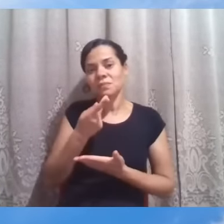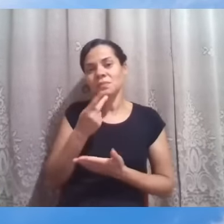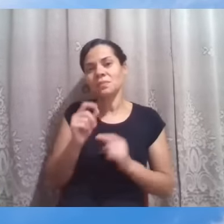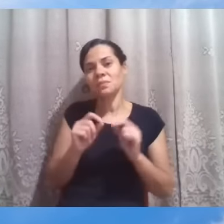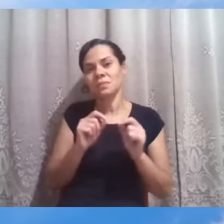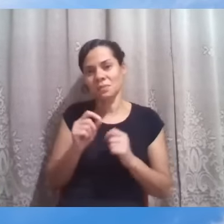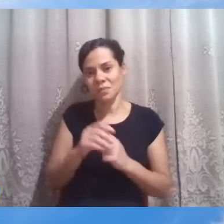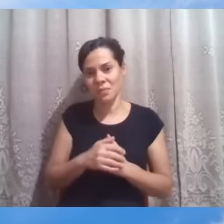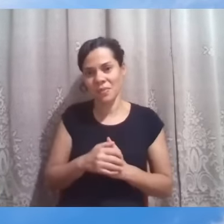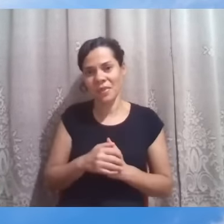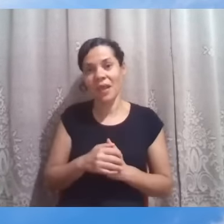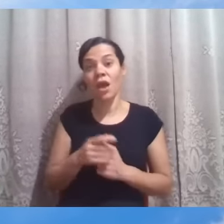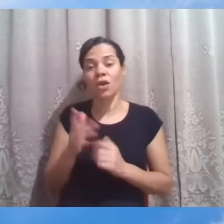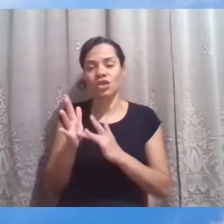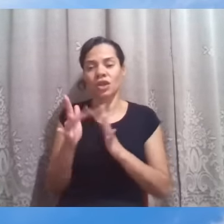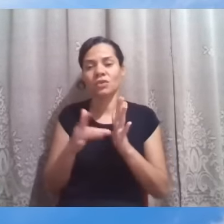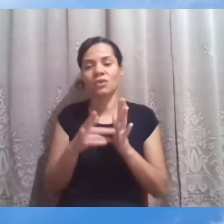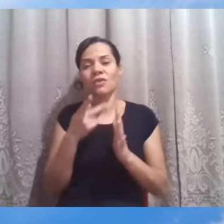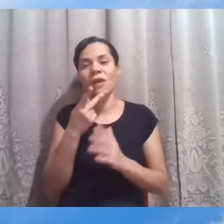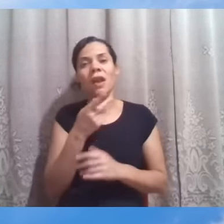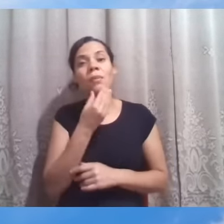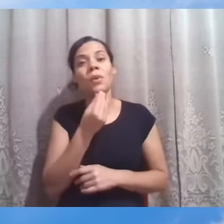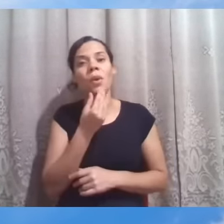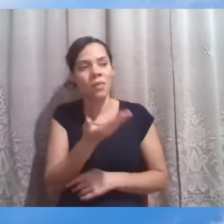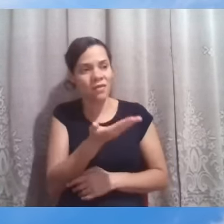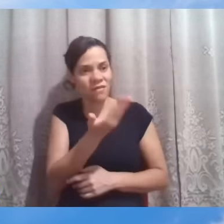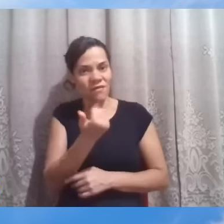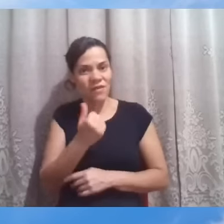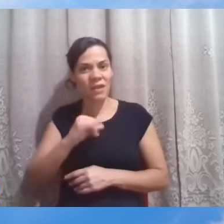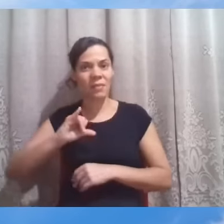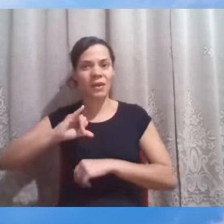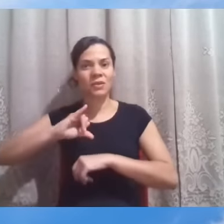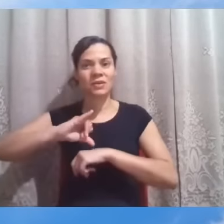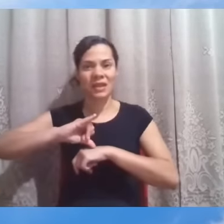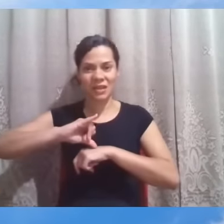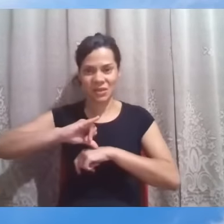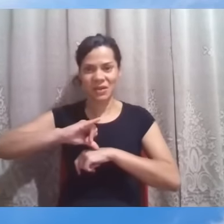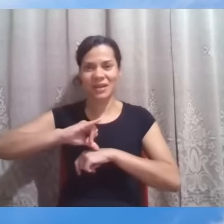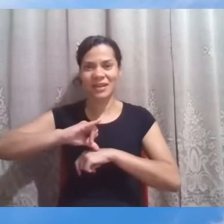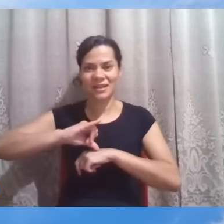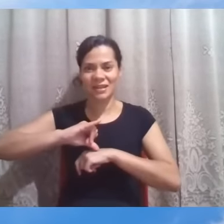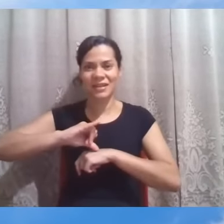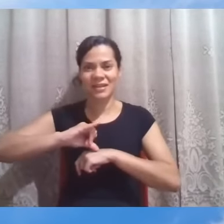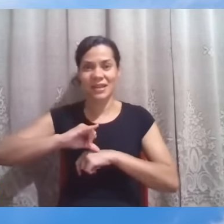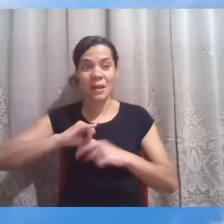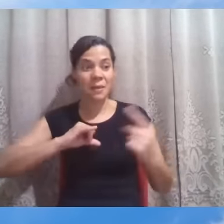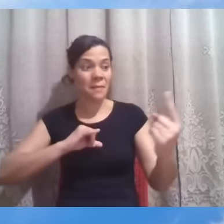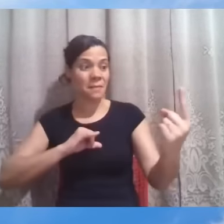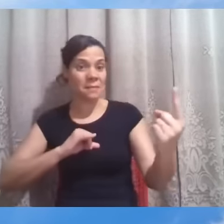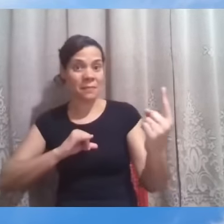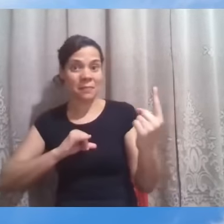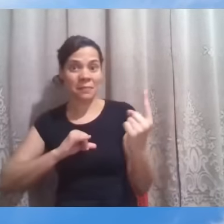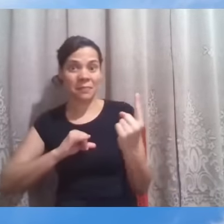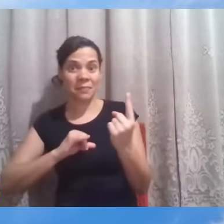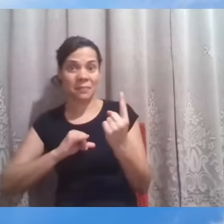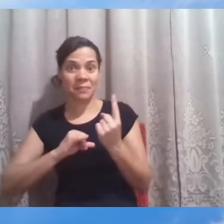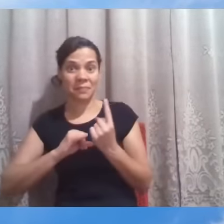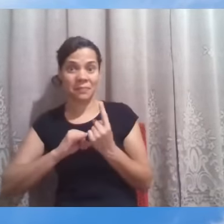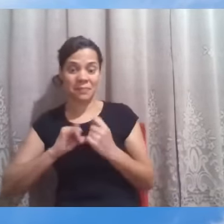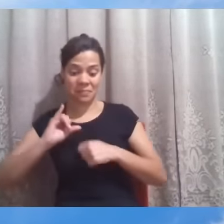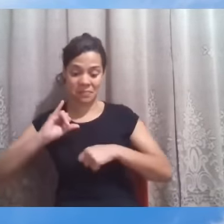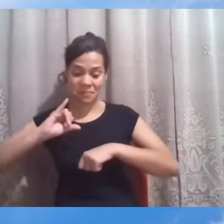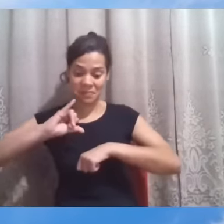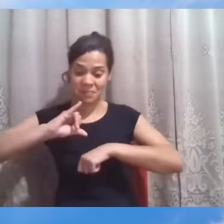homem, vem para o centro. Olha que simbolismo belíssimo. A criatura humana está no centro da nossa religiosidade.